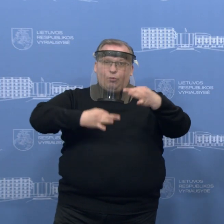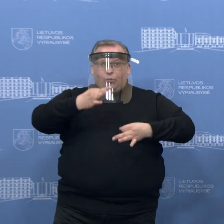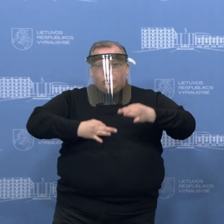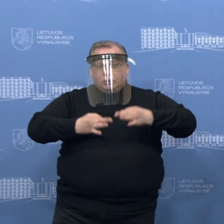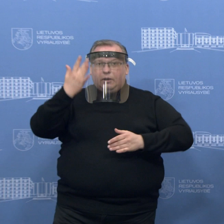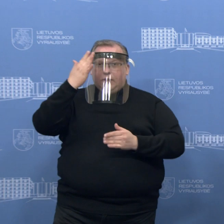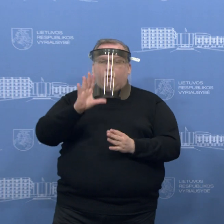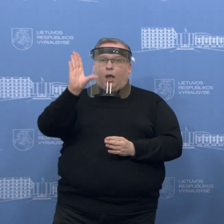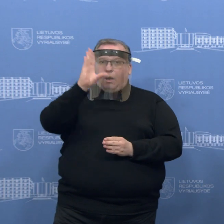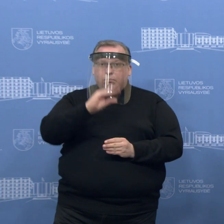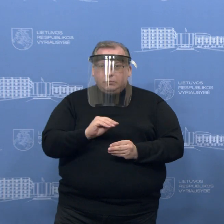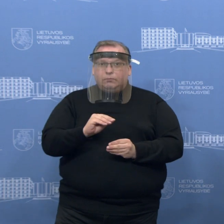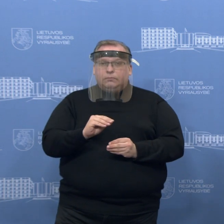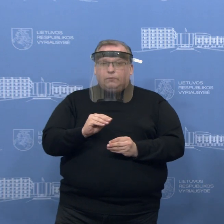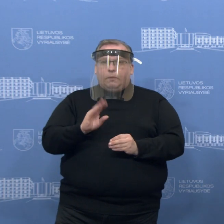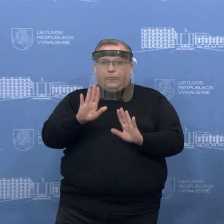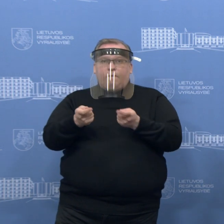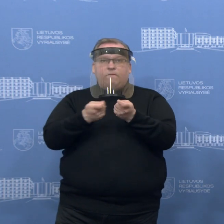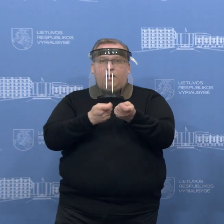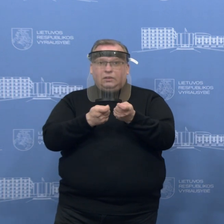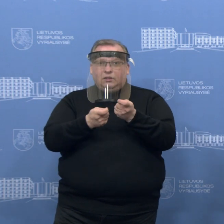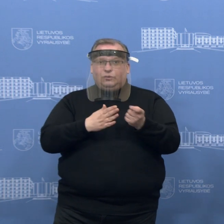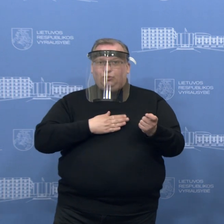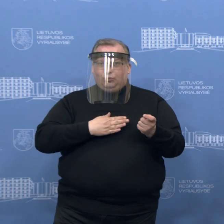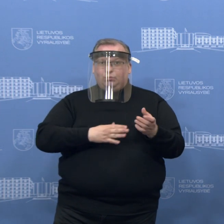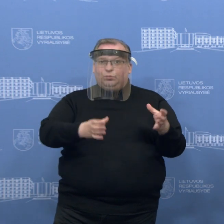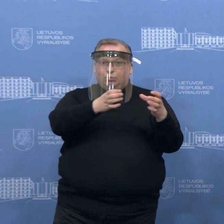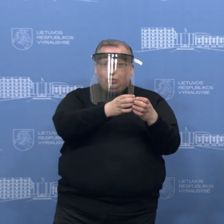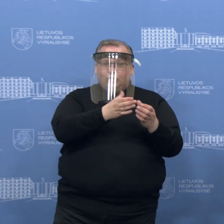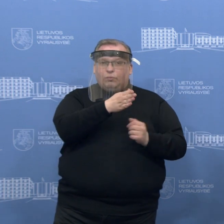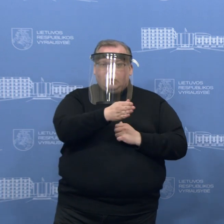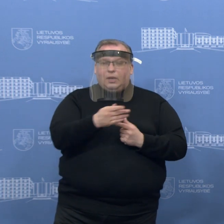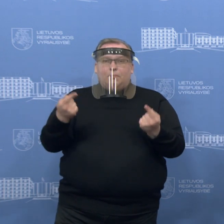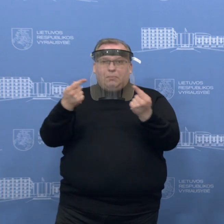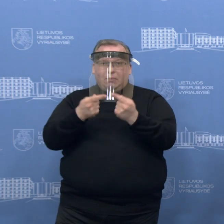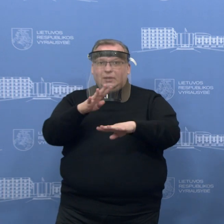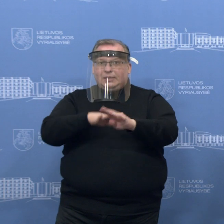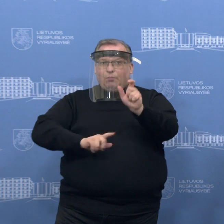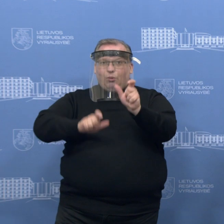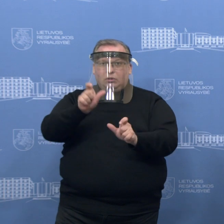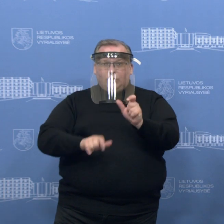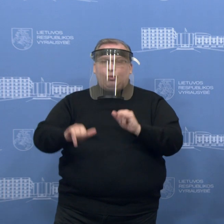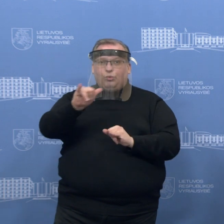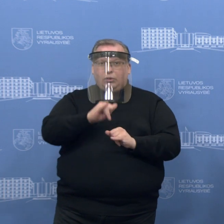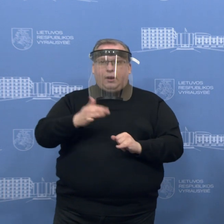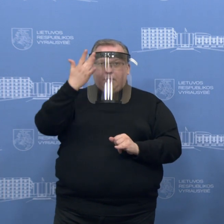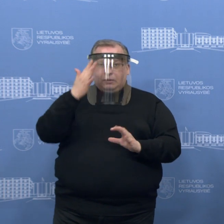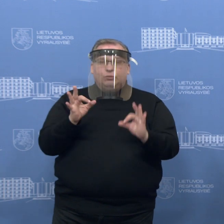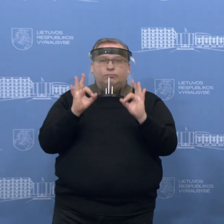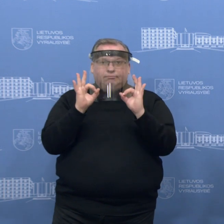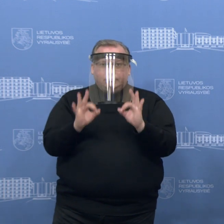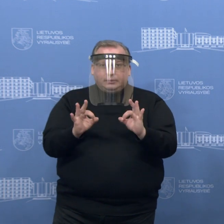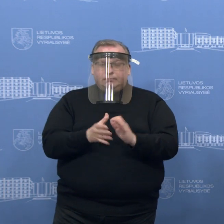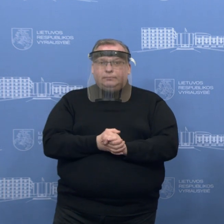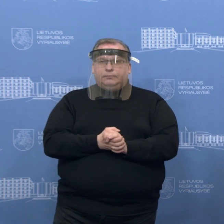pavyks surinkti valdančiųjų ir jiems pritarančių Seimo narių, kurie masto, tikrųjų,